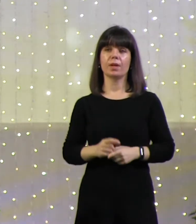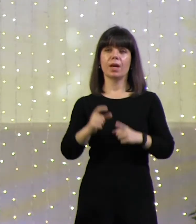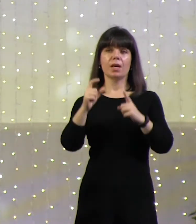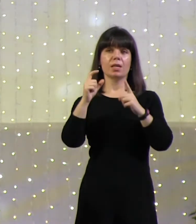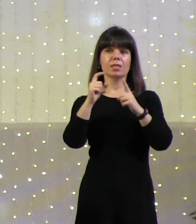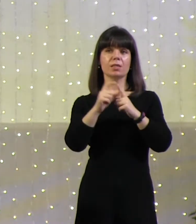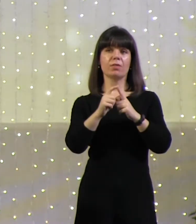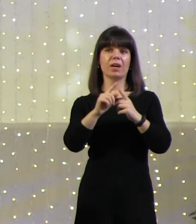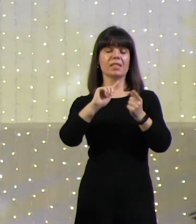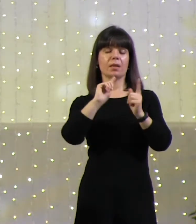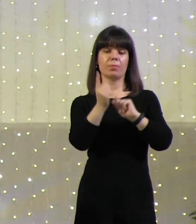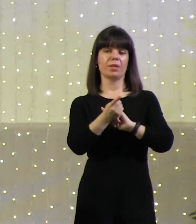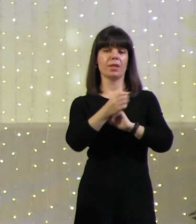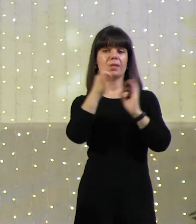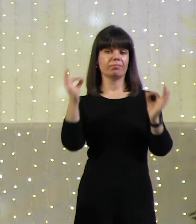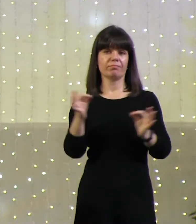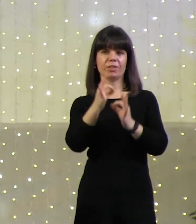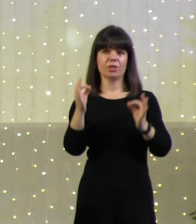средство ничем.